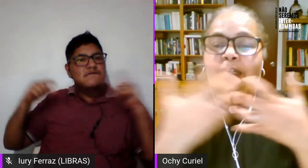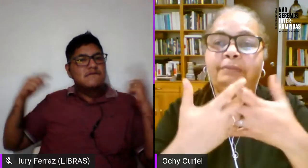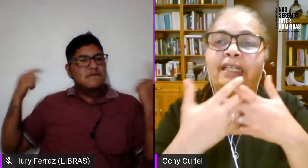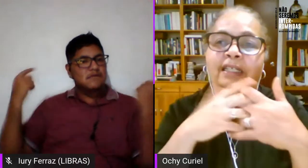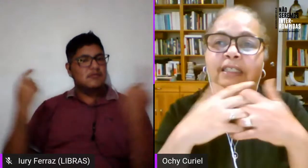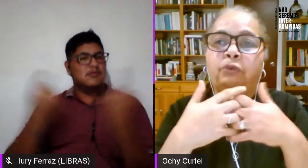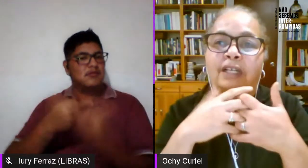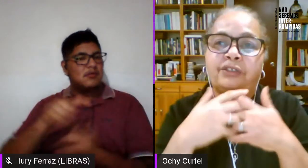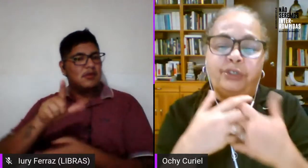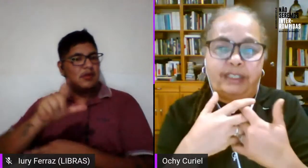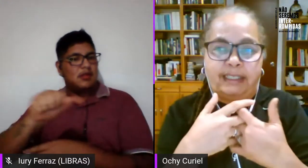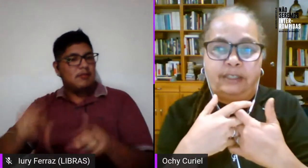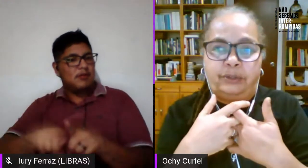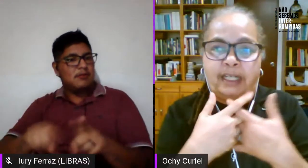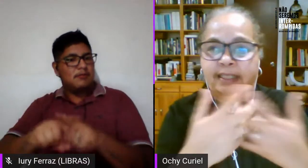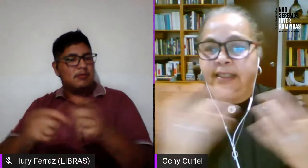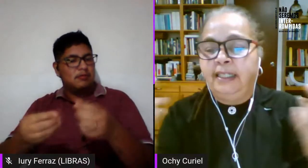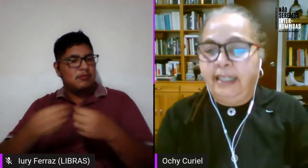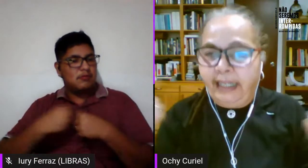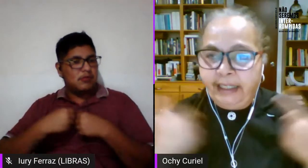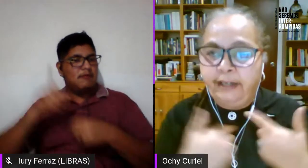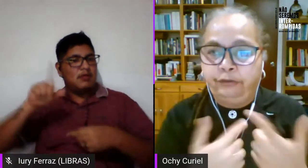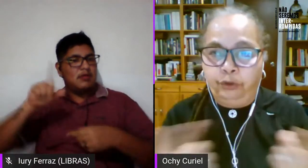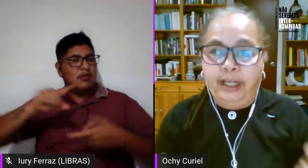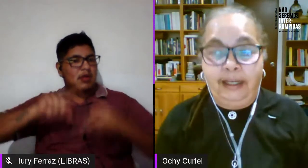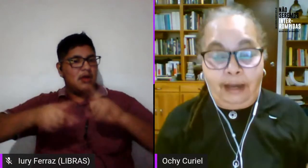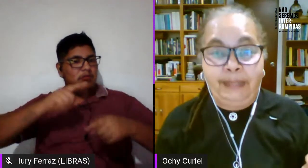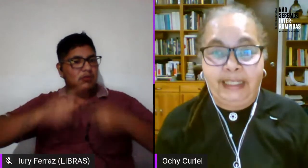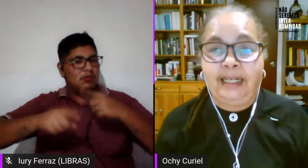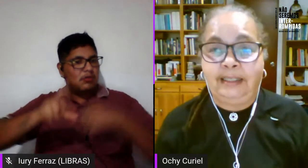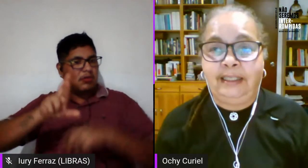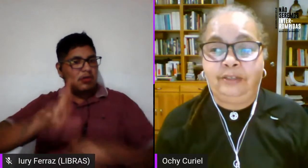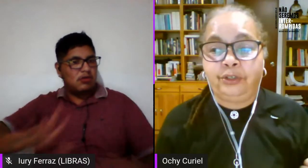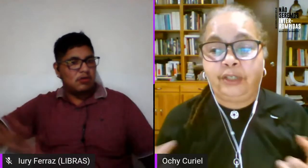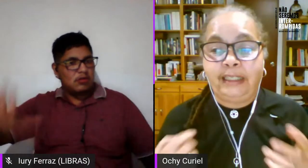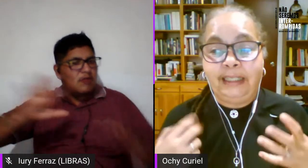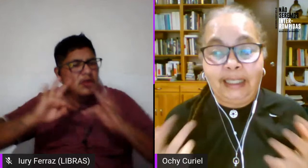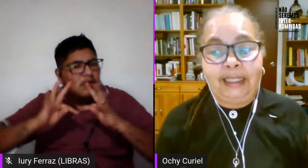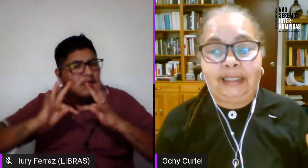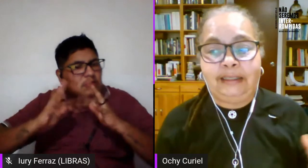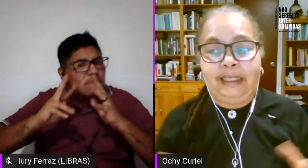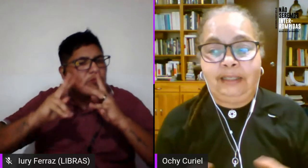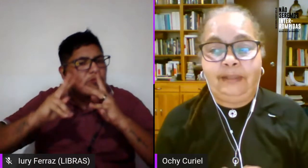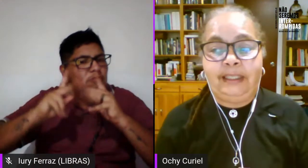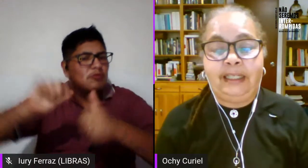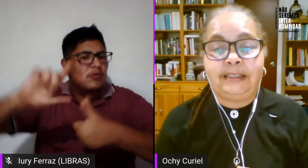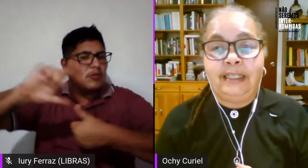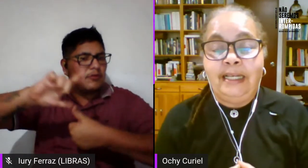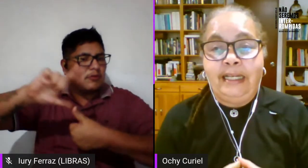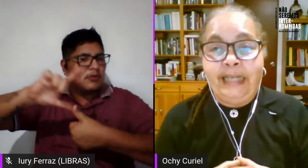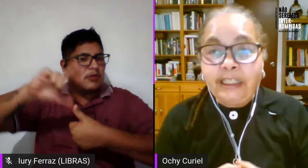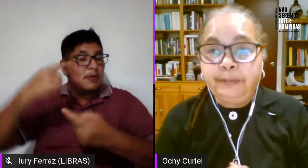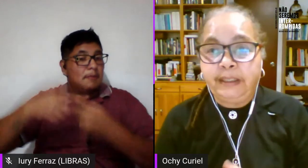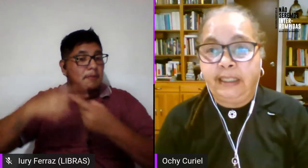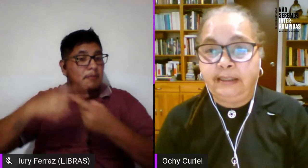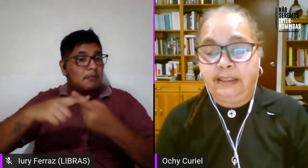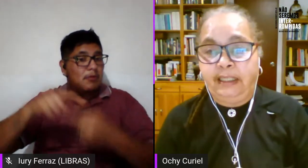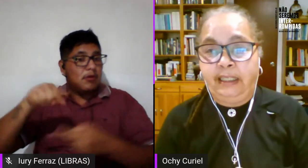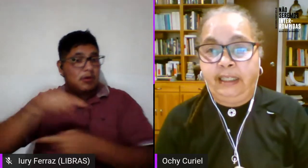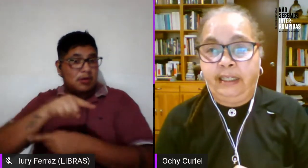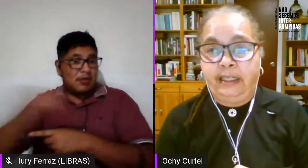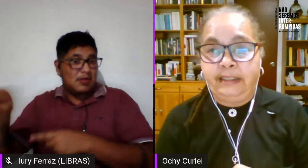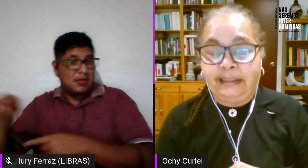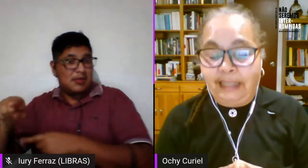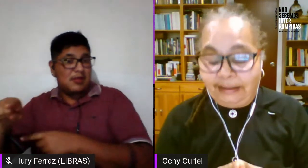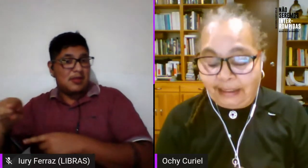hacer también articulaciones regionales en toda América Latina yo creo que el día de las rebeldías lésbicas